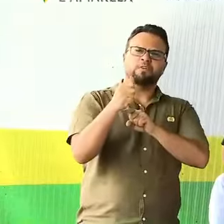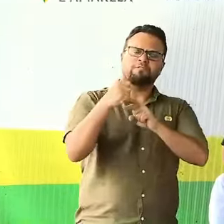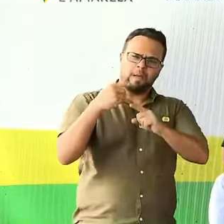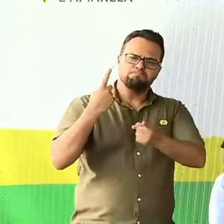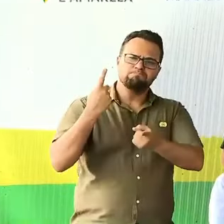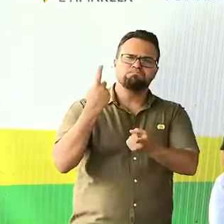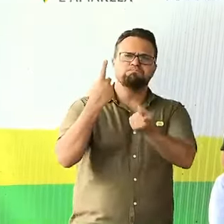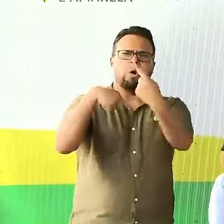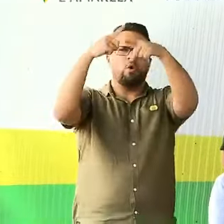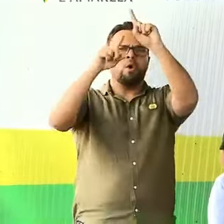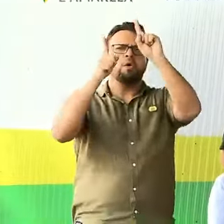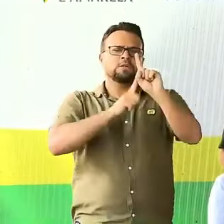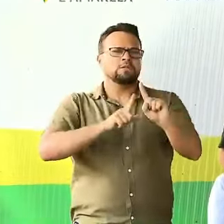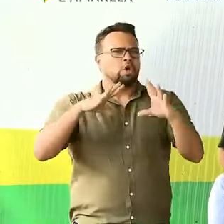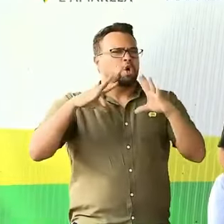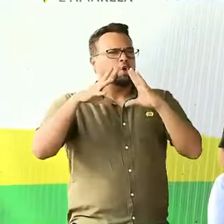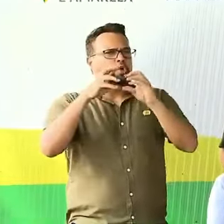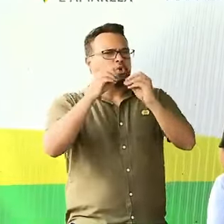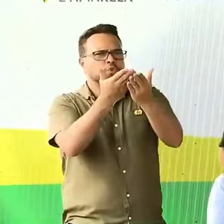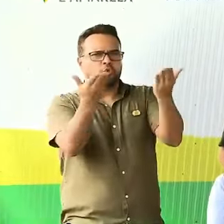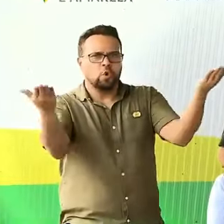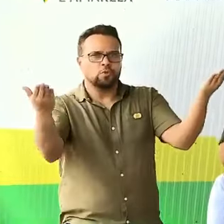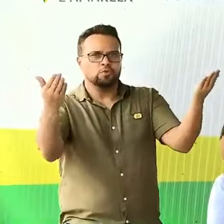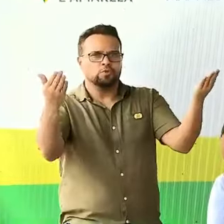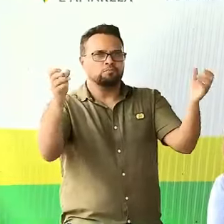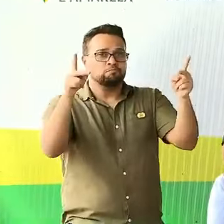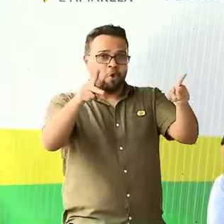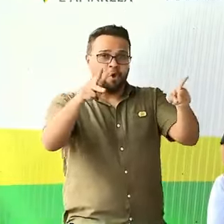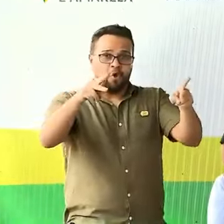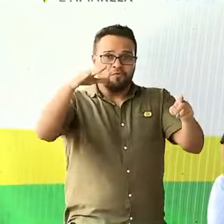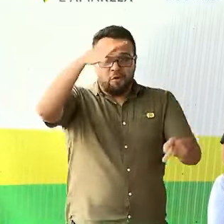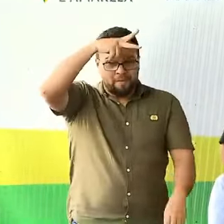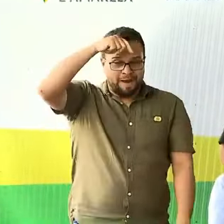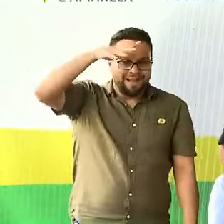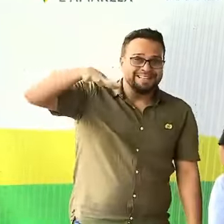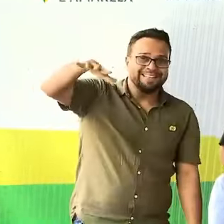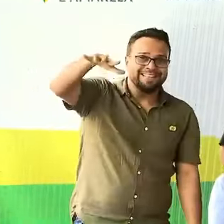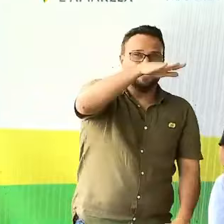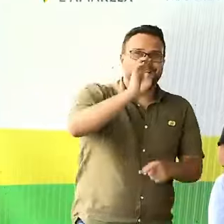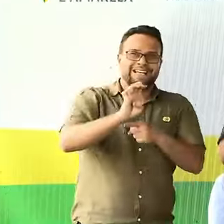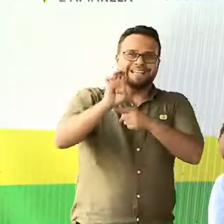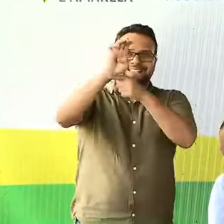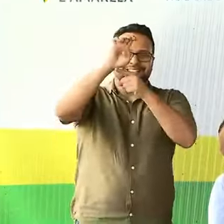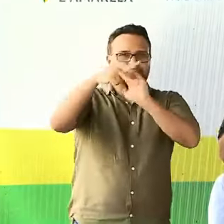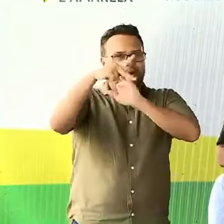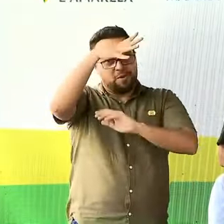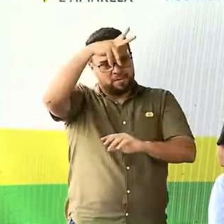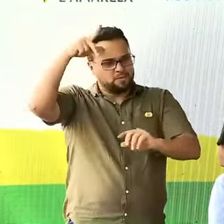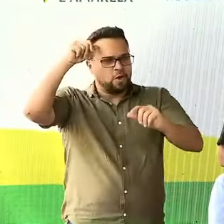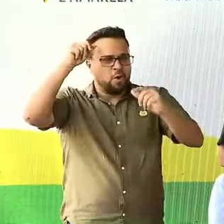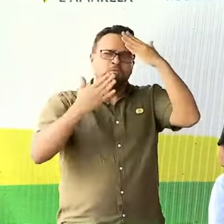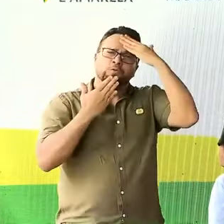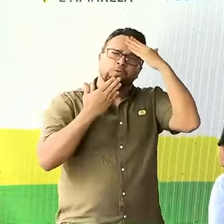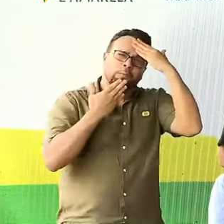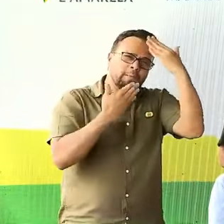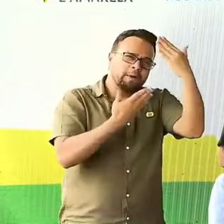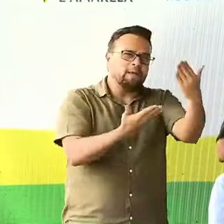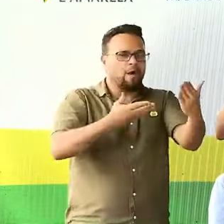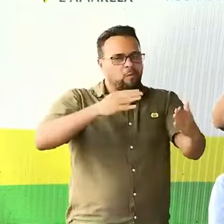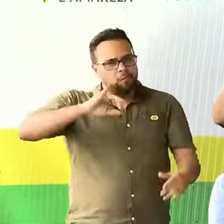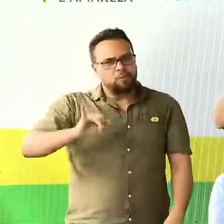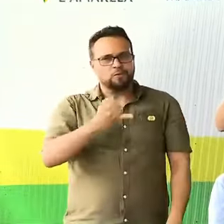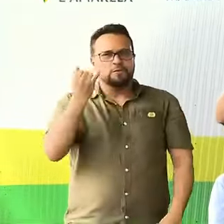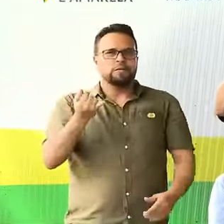prosperidade. A todos de Manaus, do nosso estado do Amazonas, meu muito obrigado pela